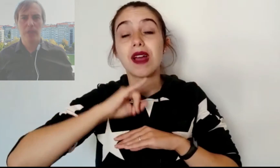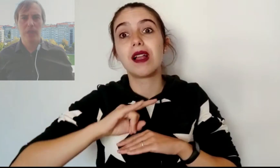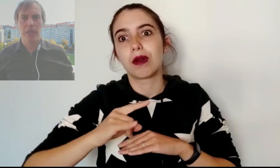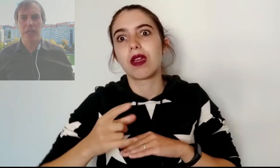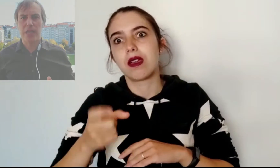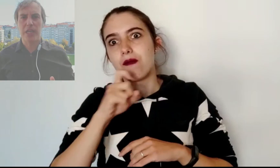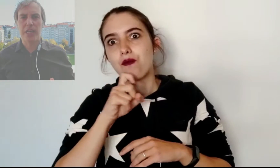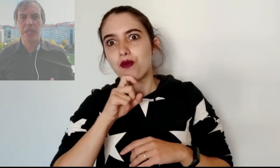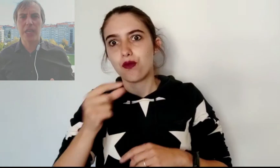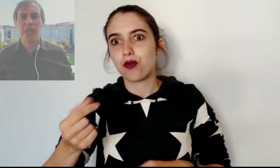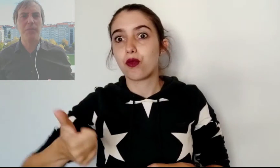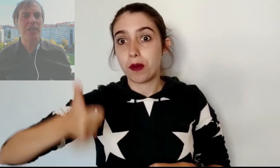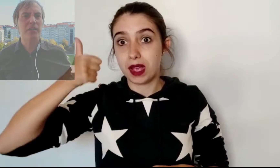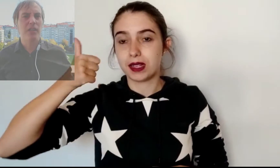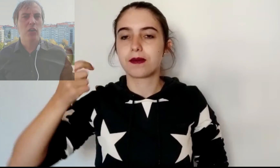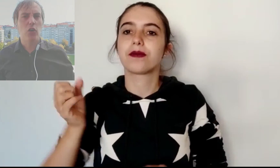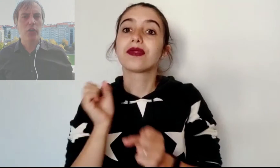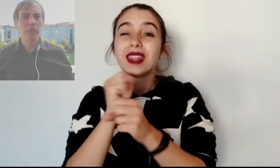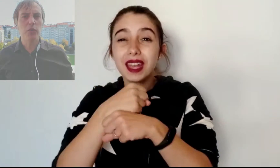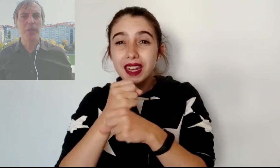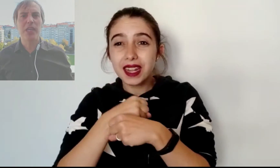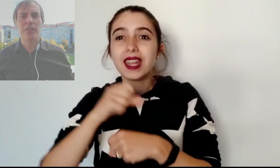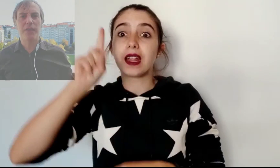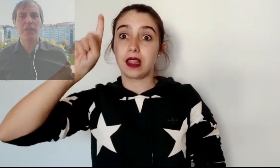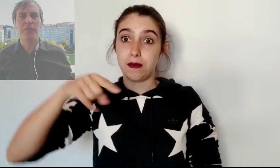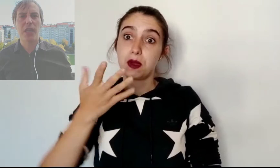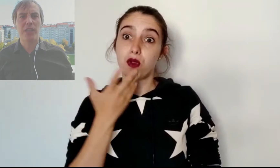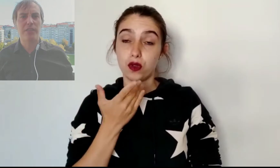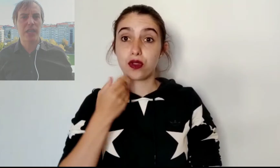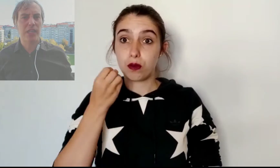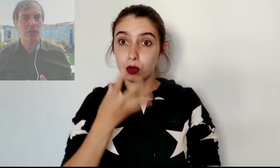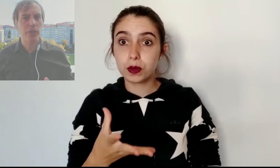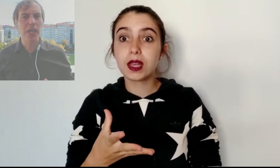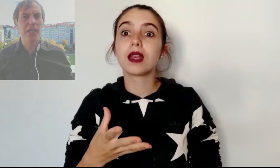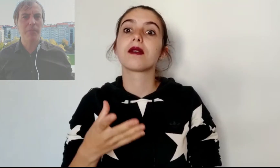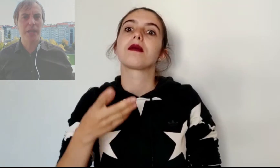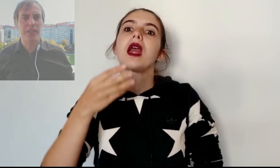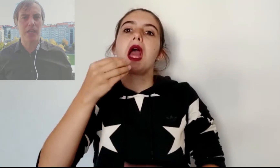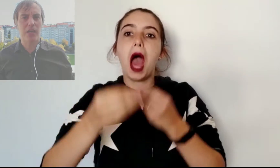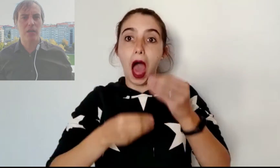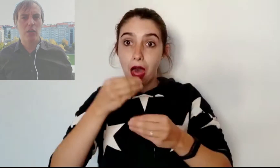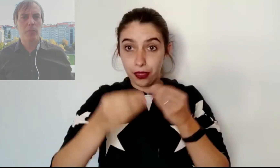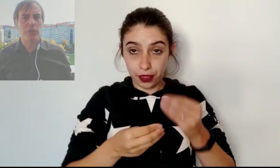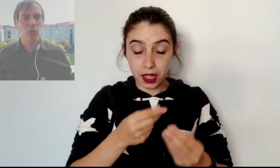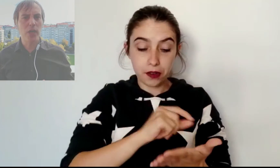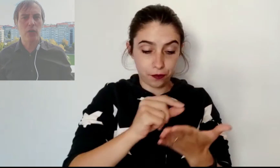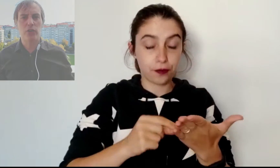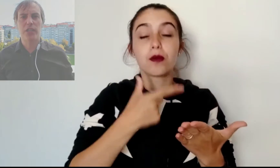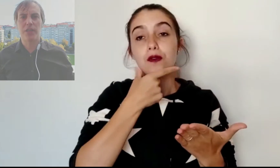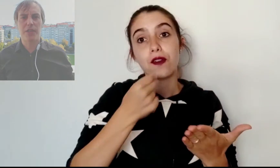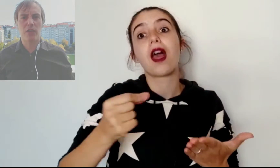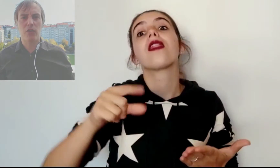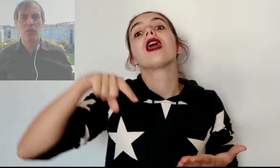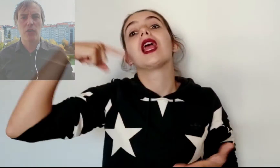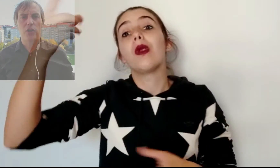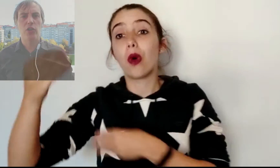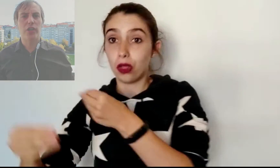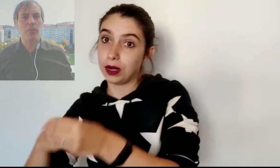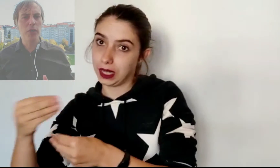En la ingeniería, además, conocemos bien la diferencia entre la teoría y la práctica, pues una cosa es decirlo y otra muy